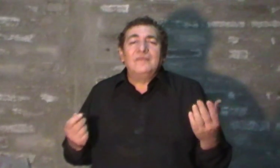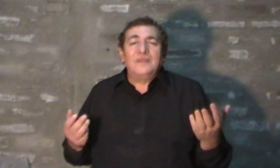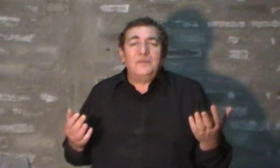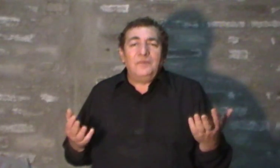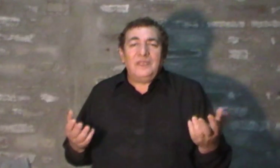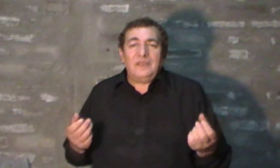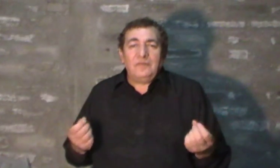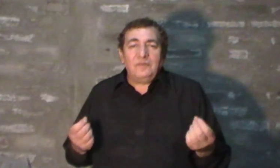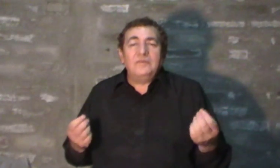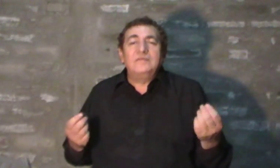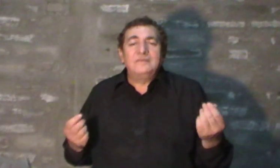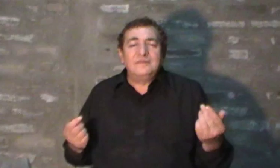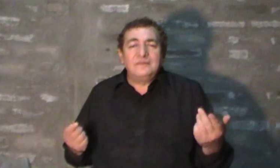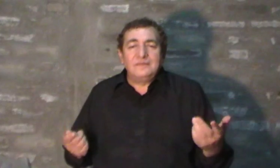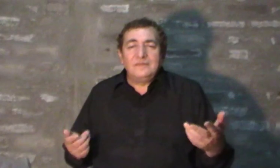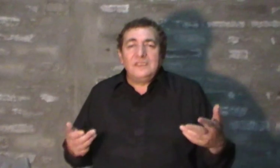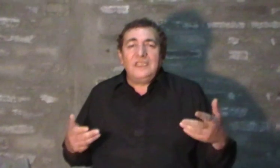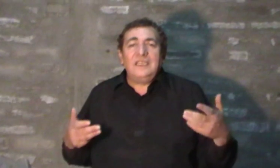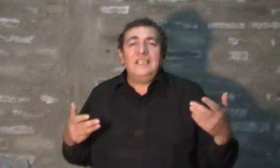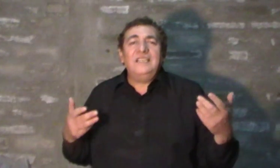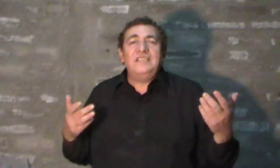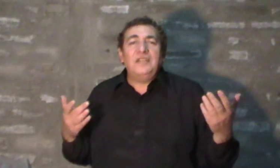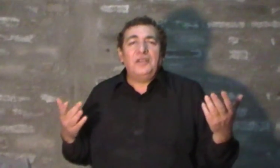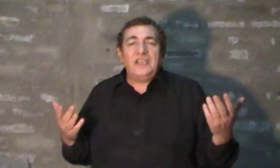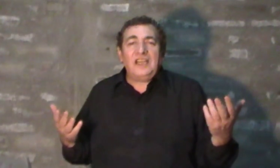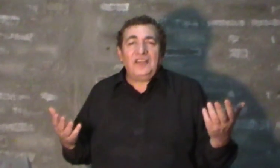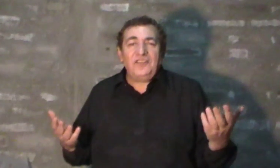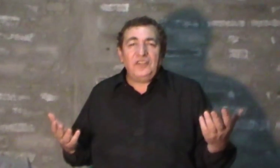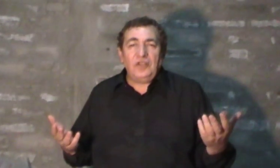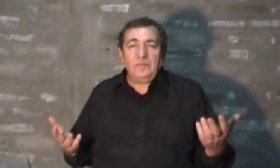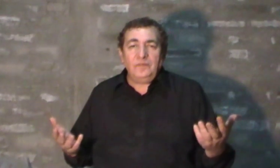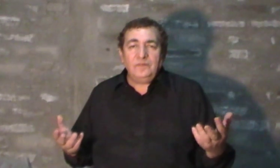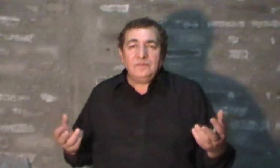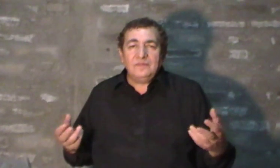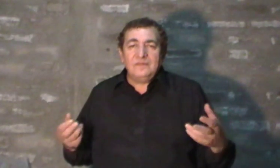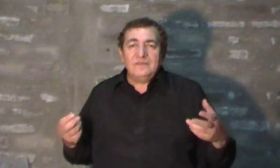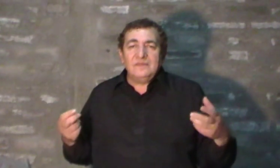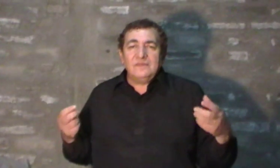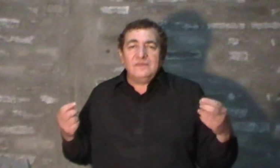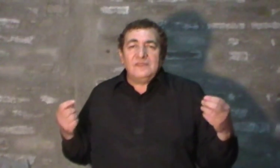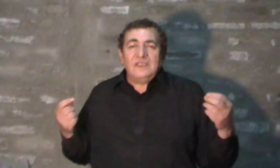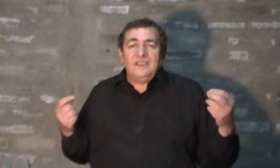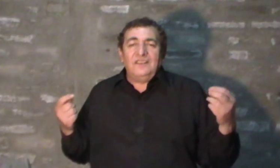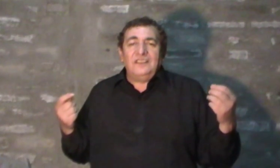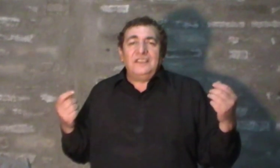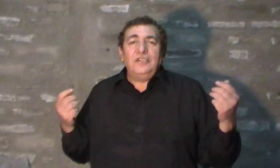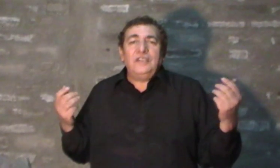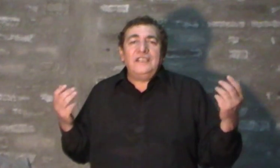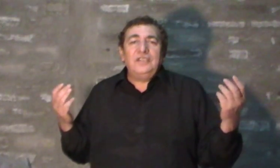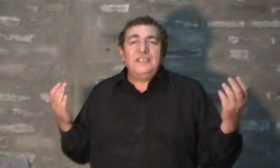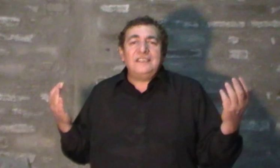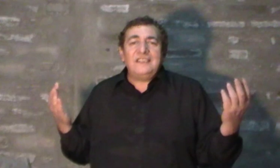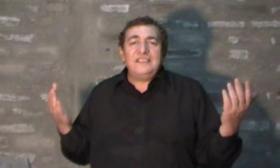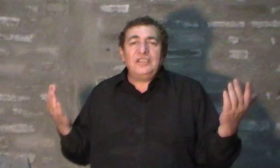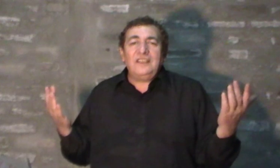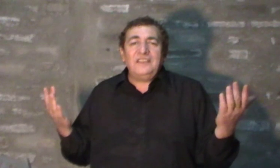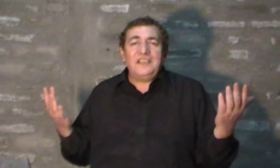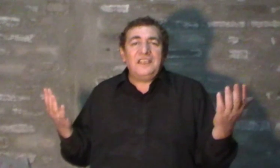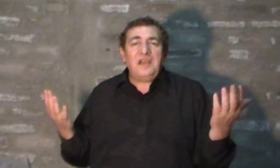Bien. Y en este estado de relajación, sintiendo que estoy atrayendo las energías